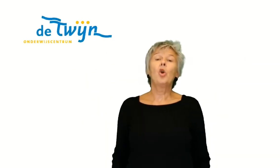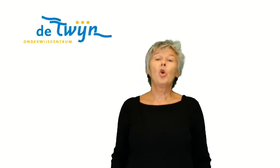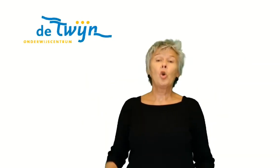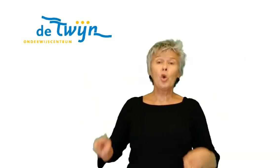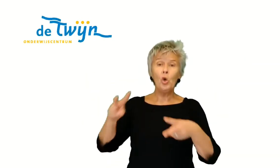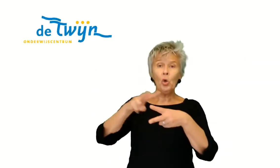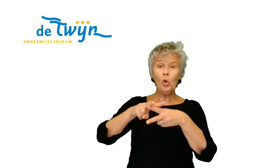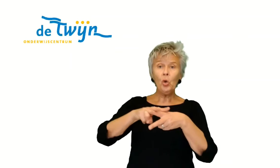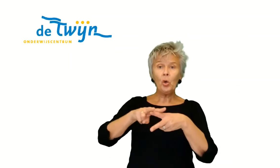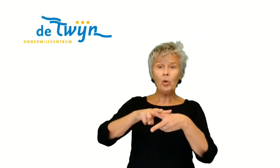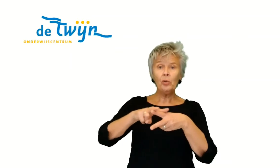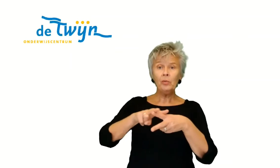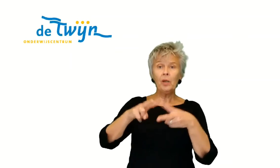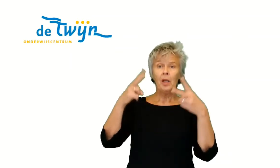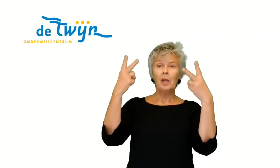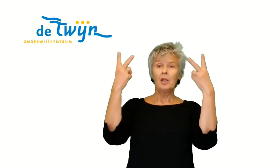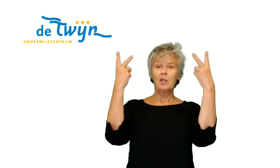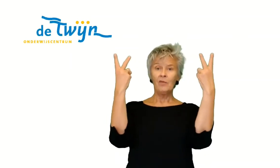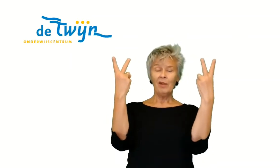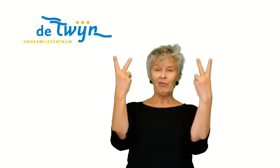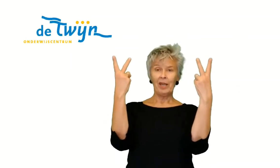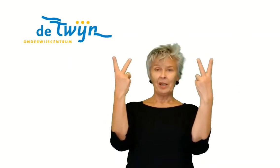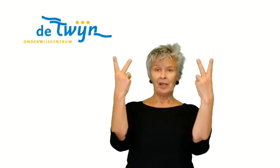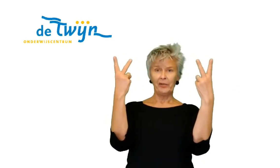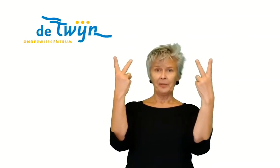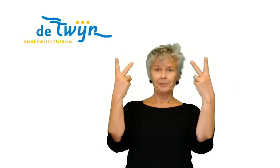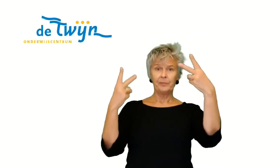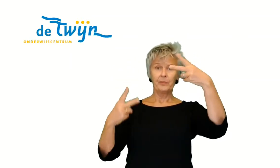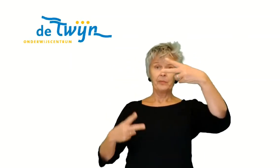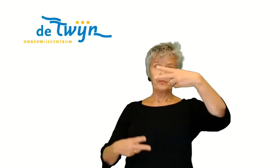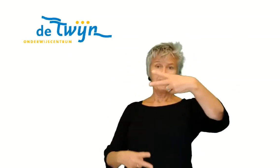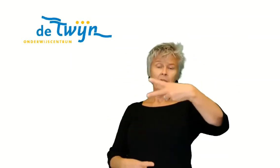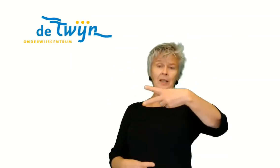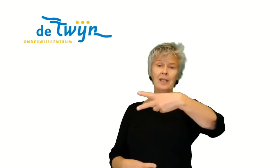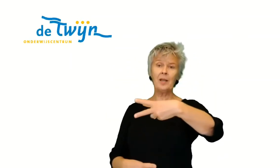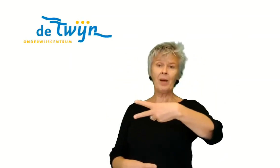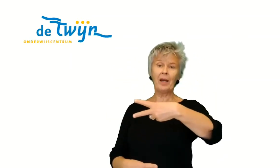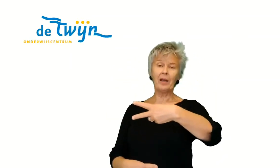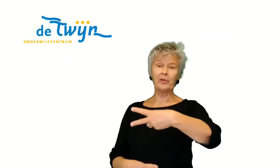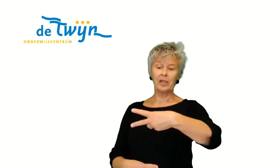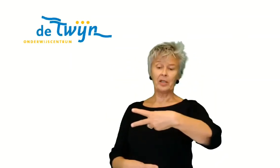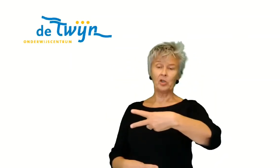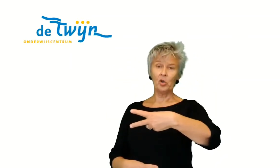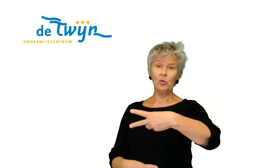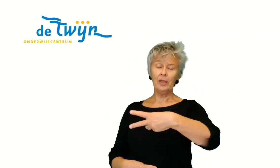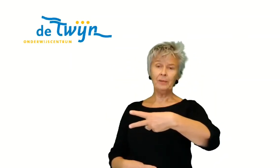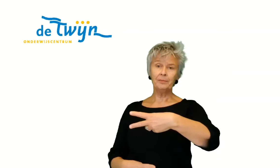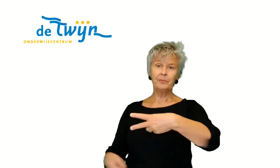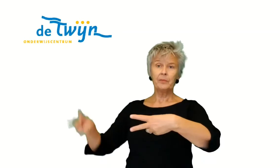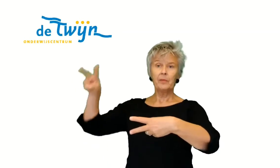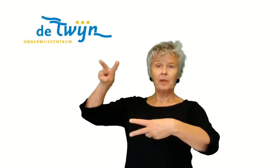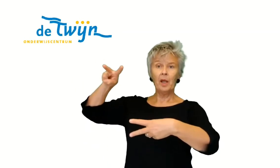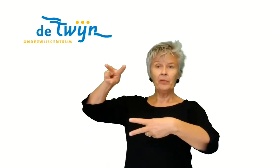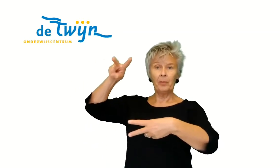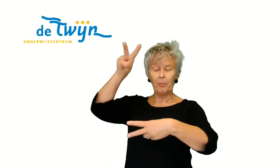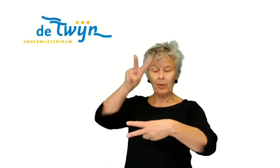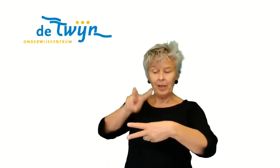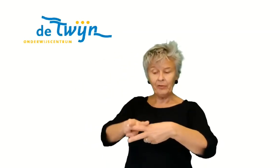kleurentapijt. Je niet gebaar in de hand zet je zo naar je. De ander plat